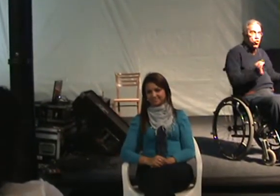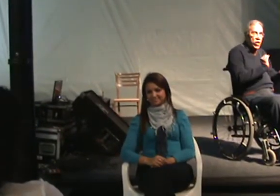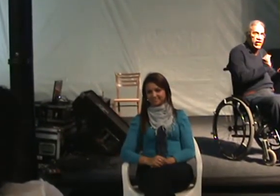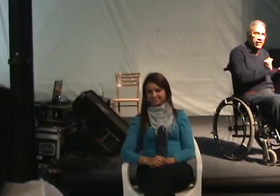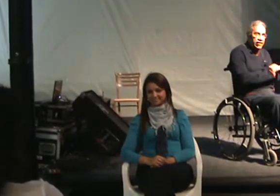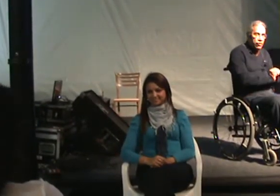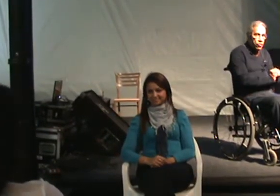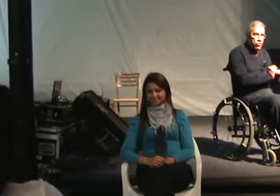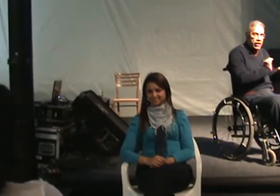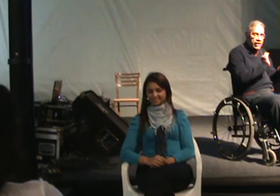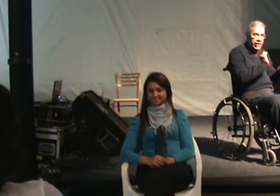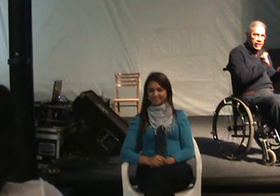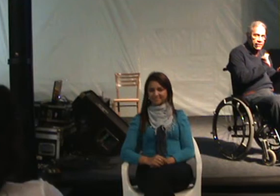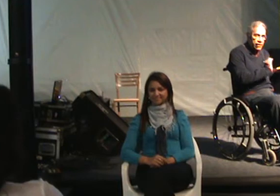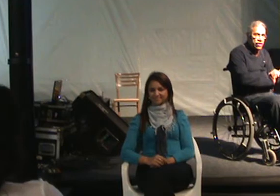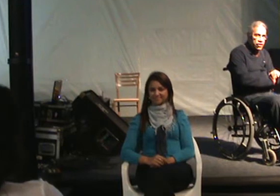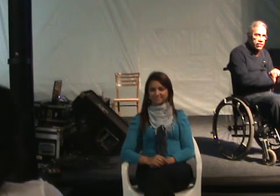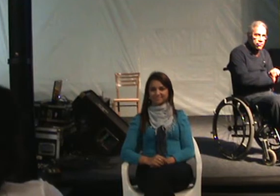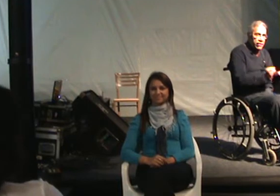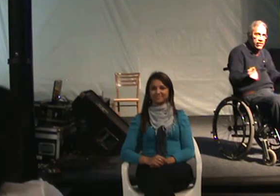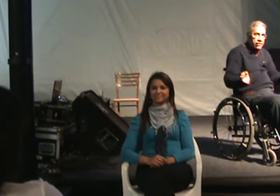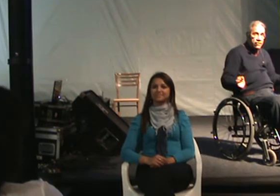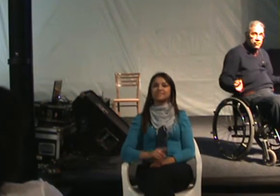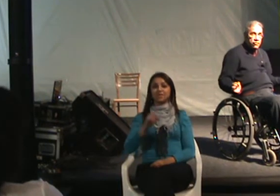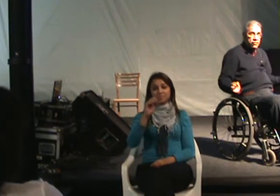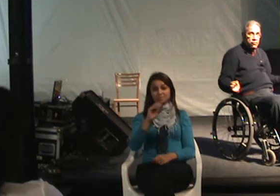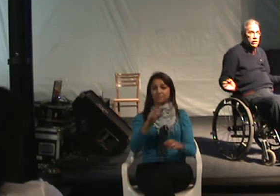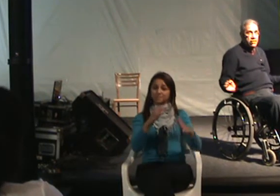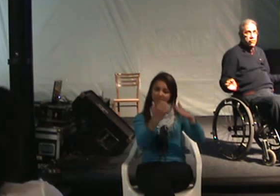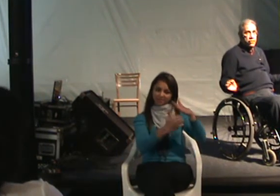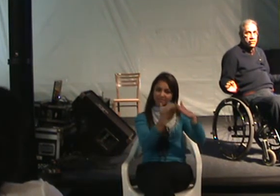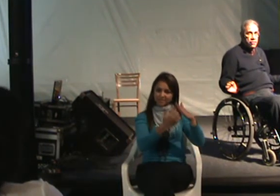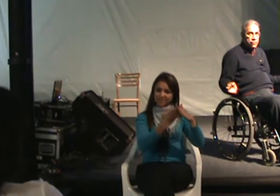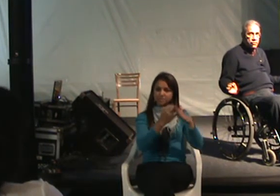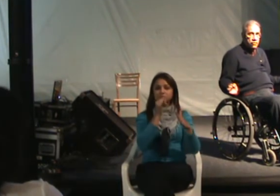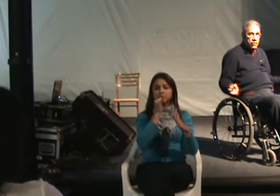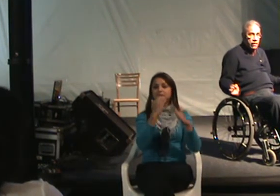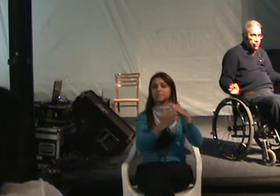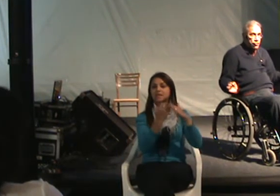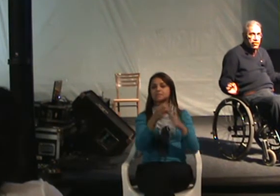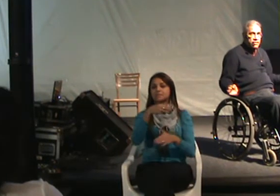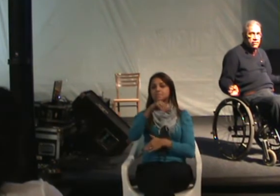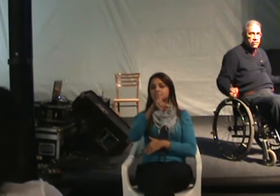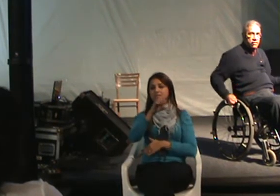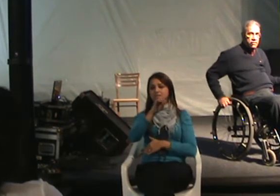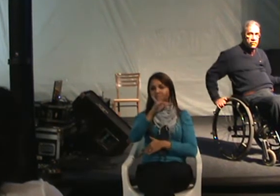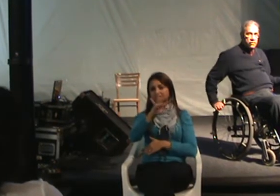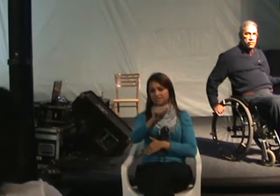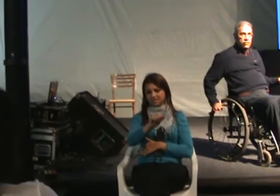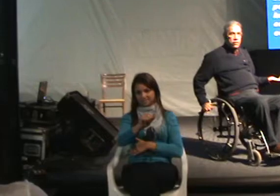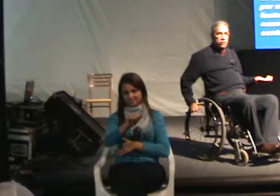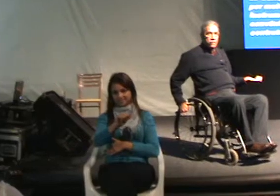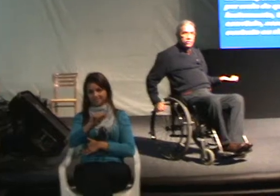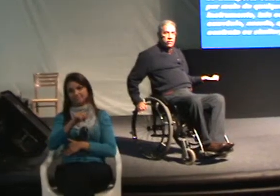Ou com característica de empresa, vista, por exemplo, acionistas.